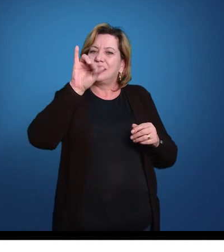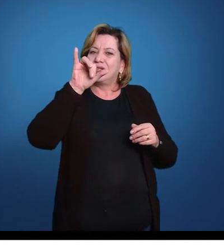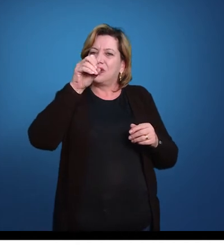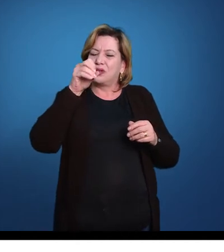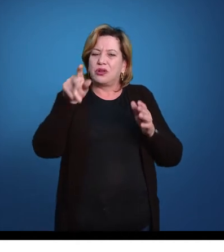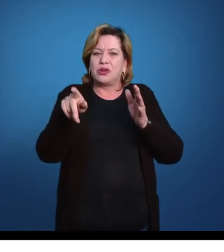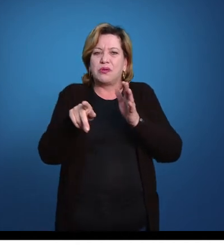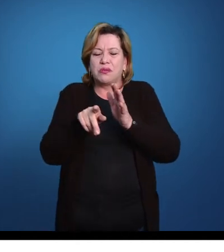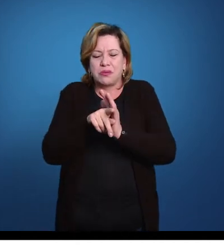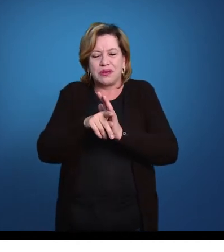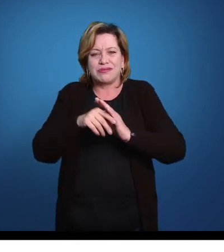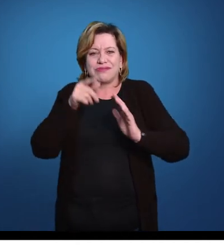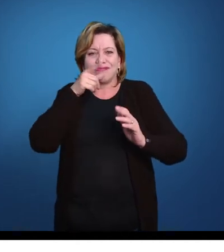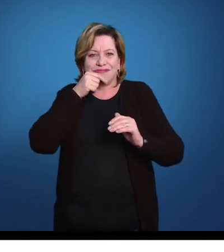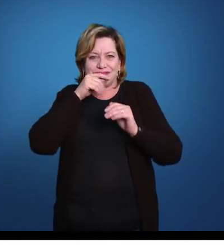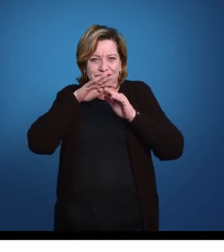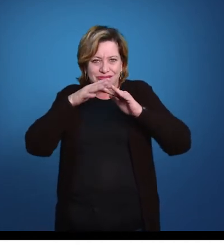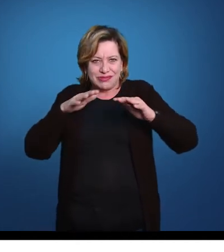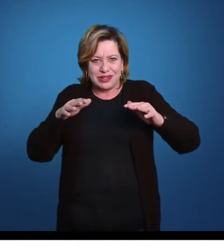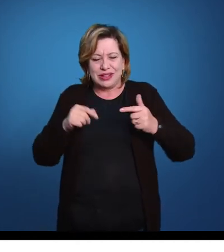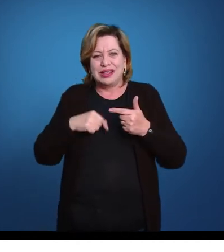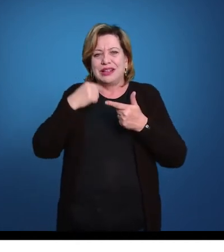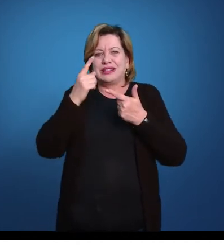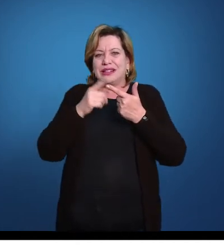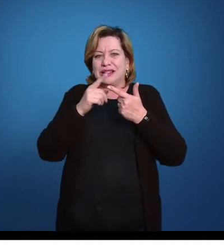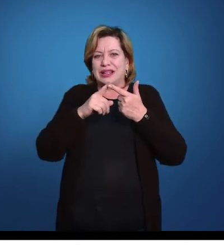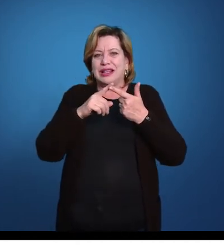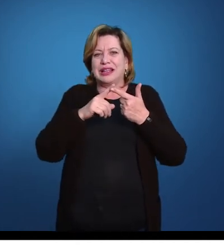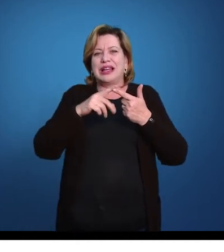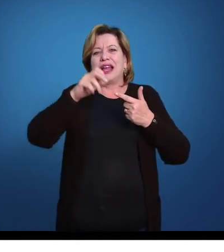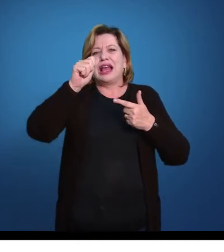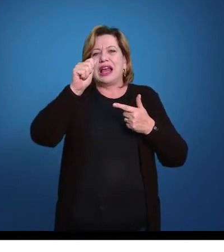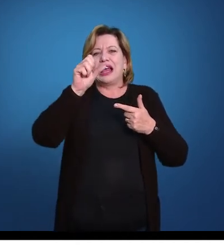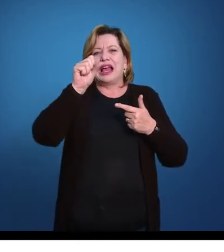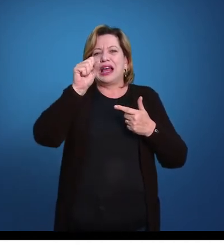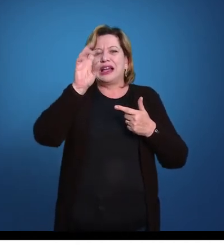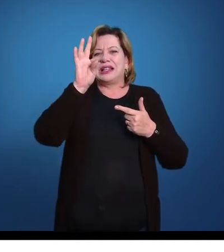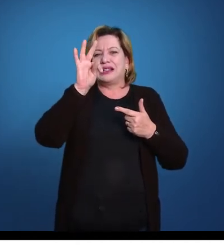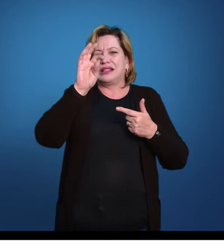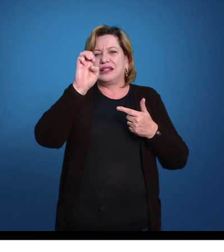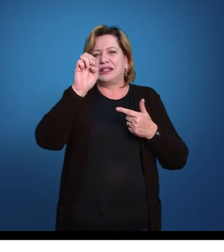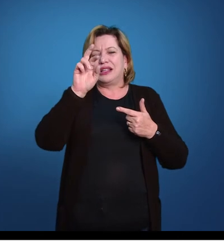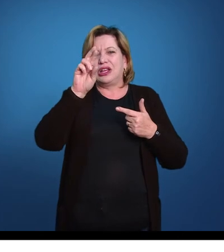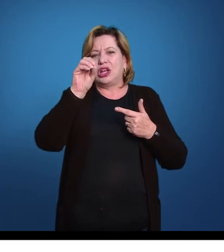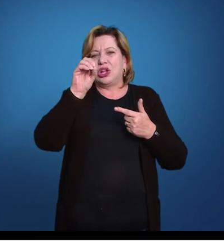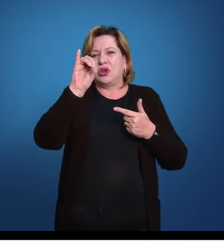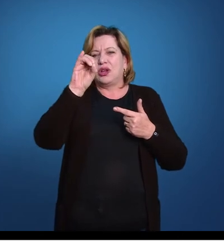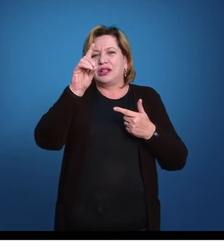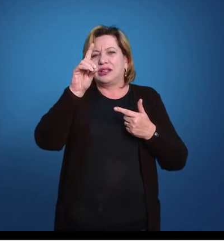Asteróidea, áster, forma de astro, forma de estrela, forma de sol, são as estrelas do mar.